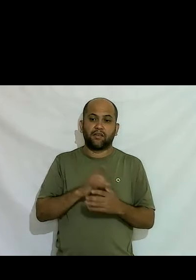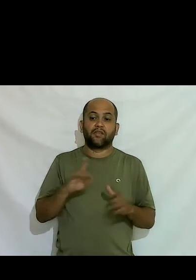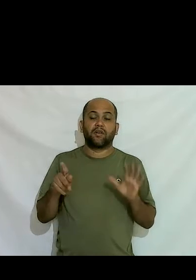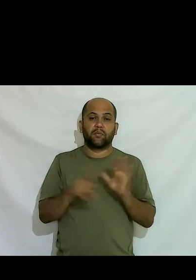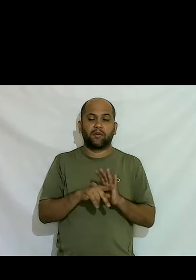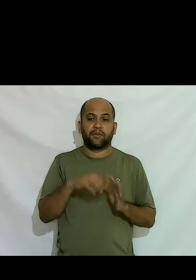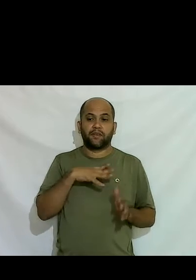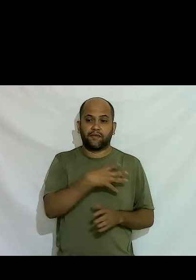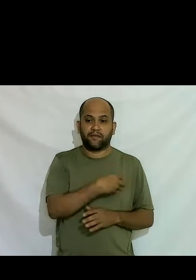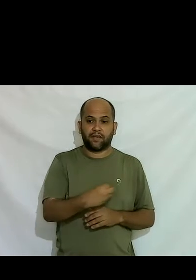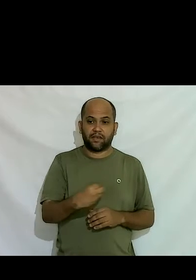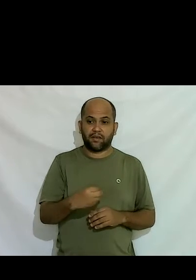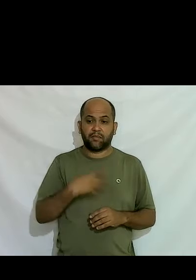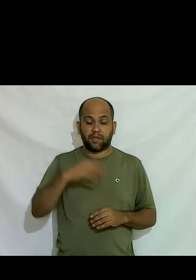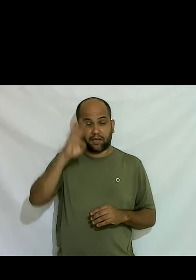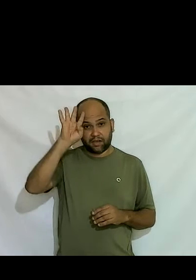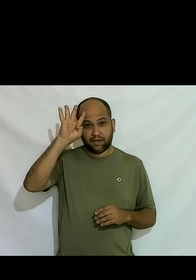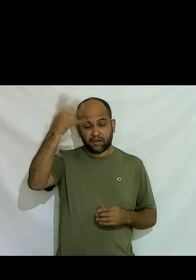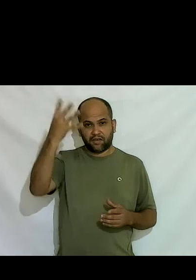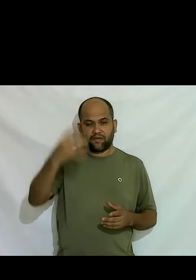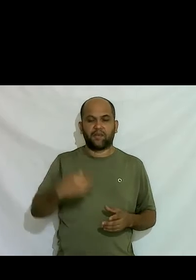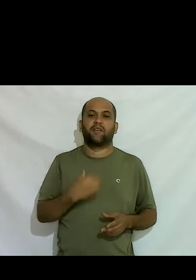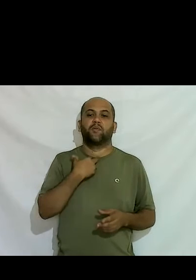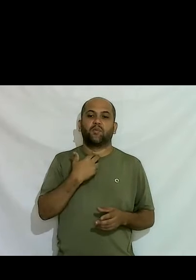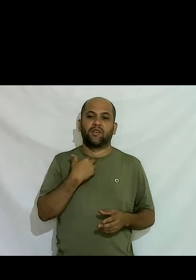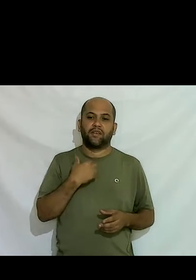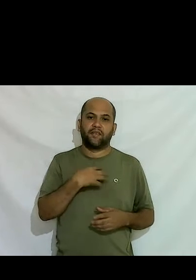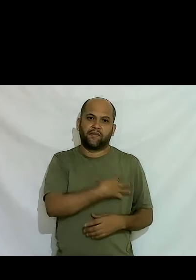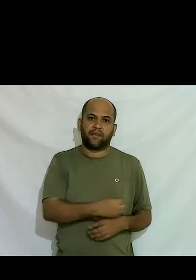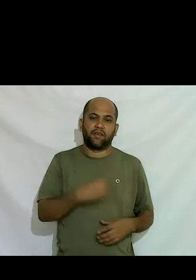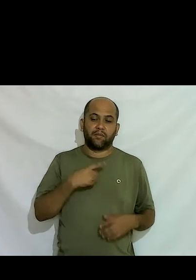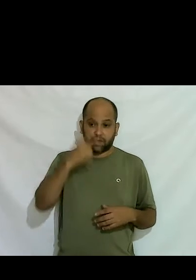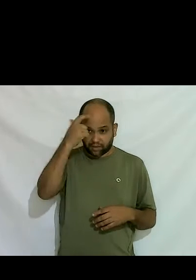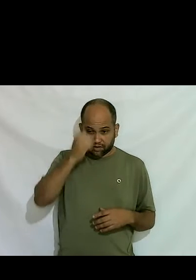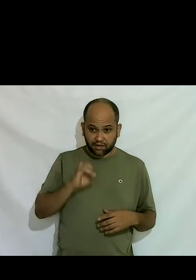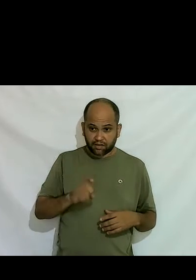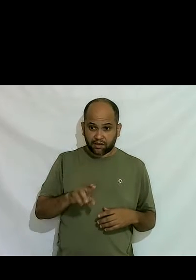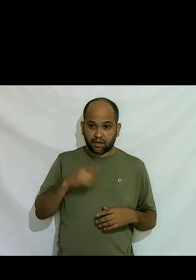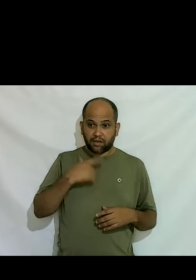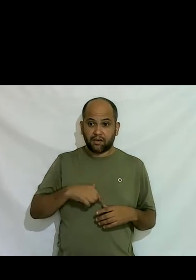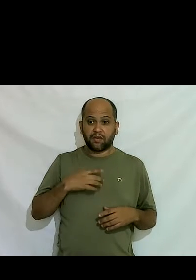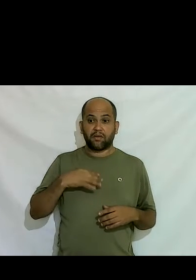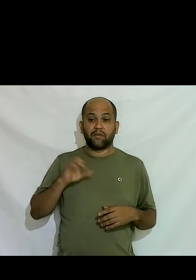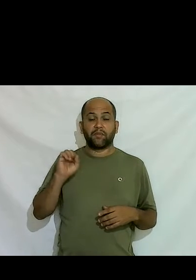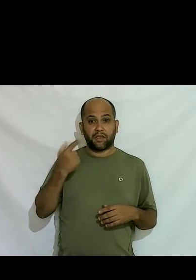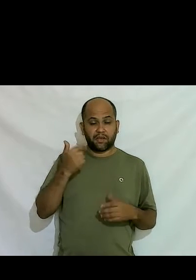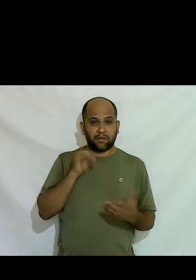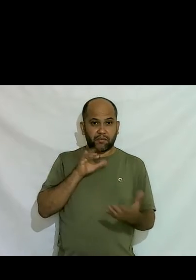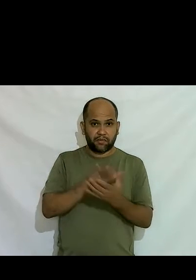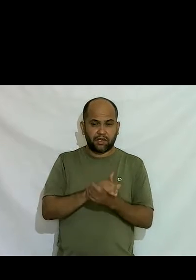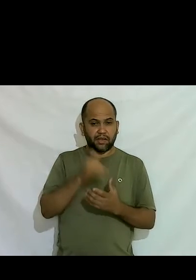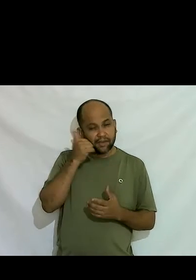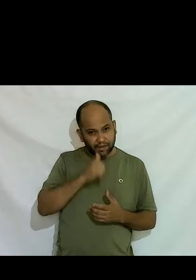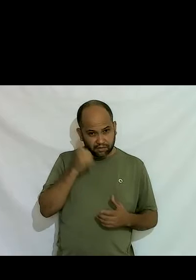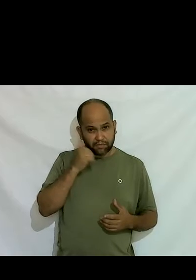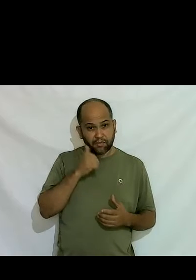para poder resolver essa questão de poder ter filho para poder ser eu minha ex-mulher sabia minha esposa sabia que eu me montava